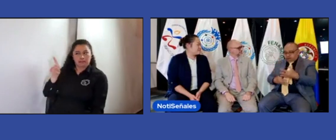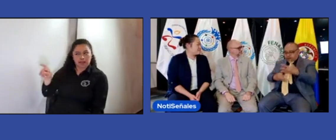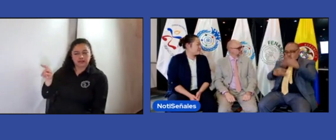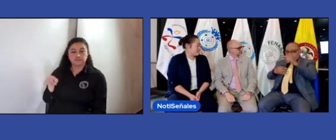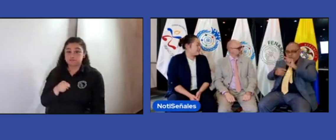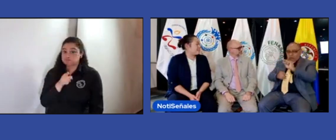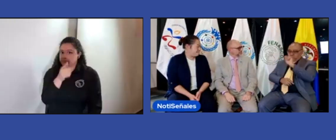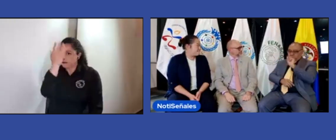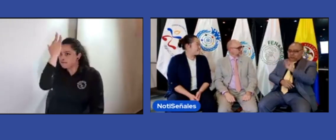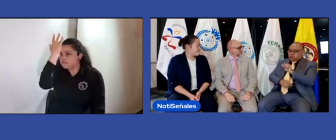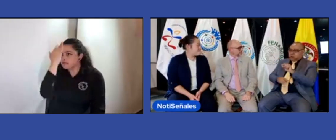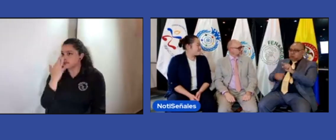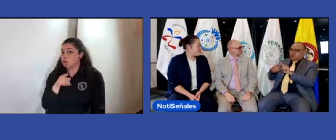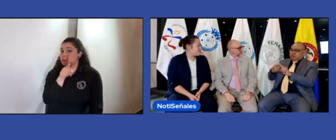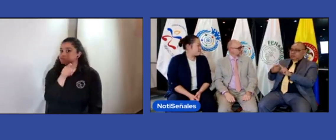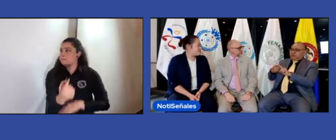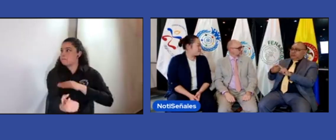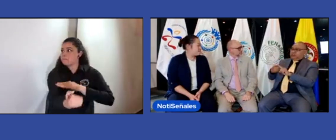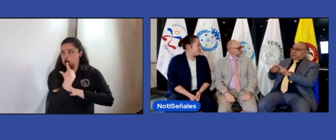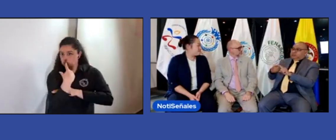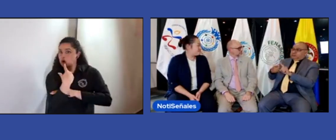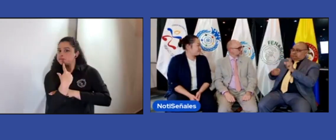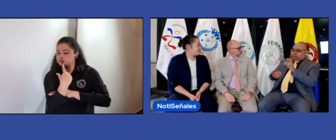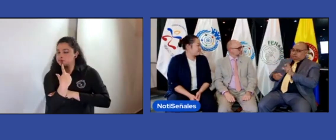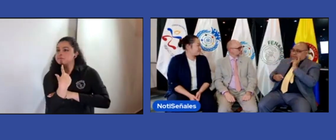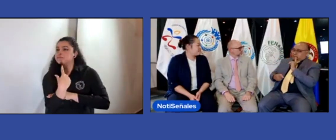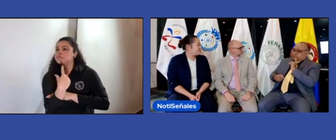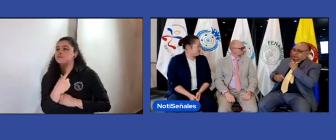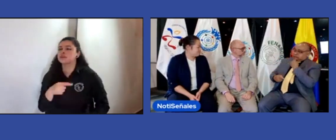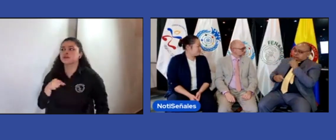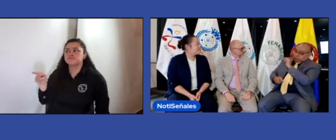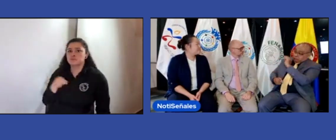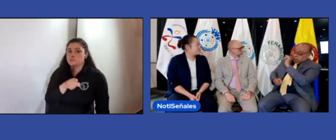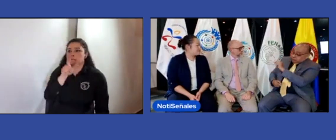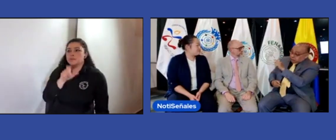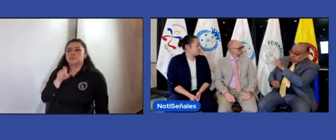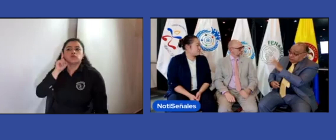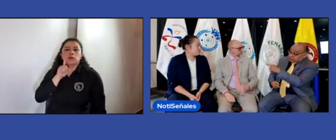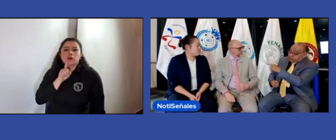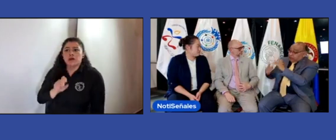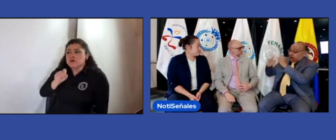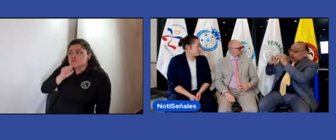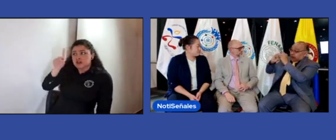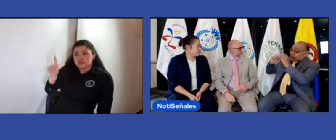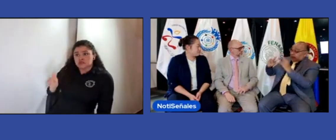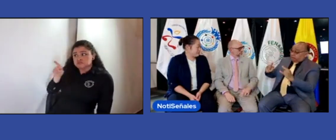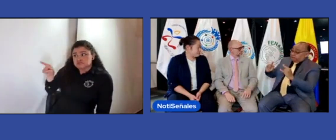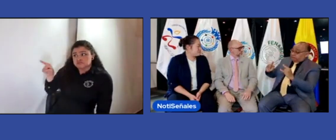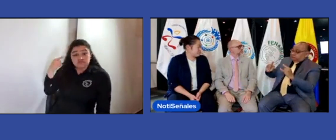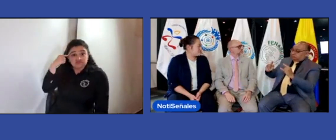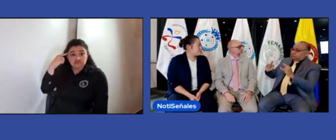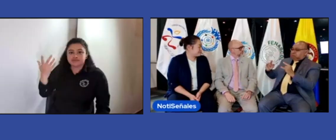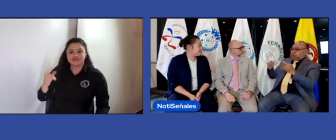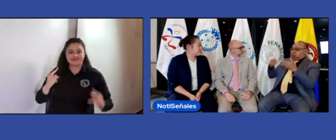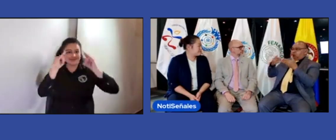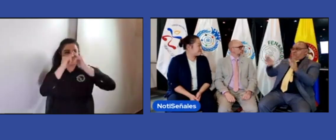Bien, aquí desde Facebook nos han dejado una pregunta. Una persona sorda hace la pregunta directamente.